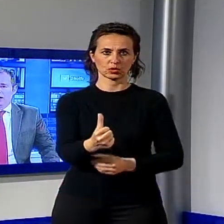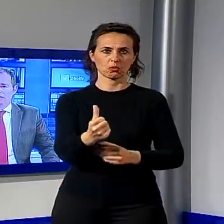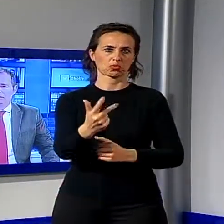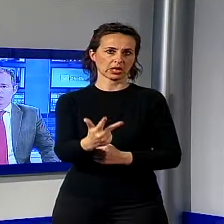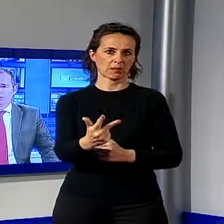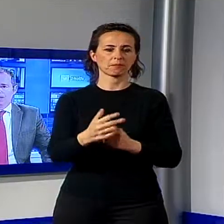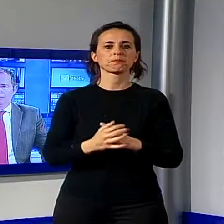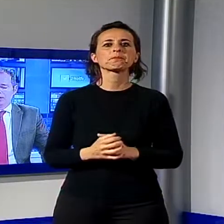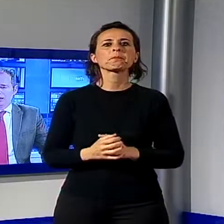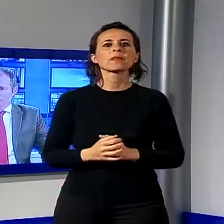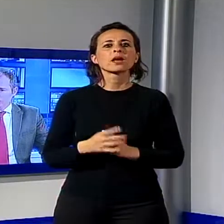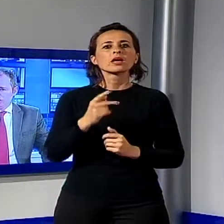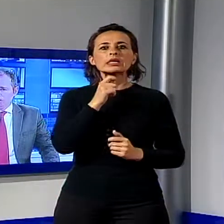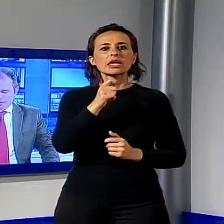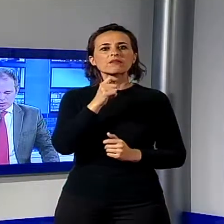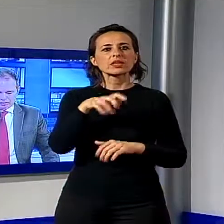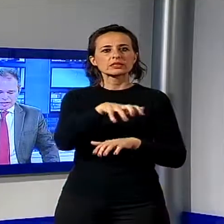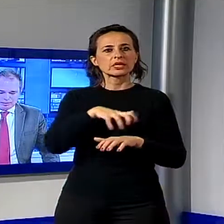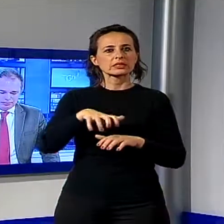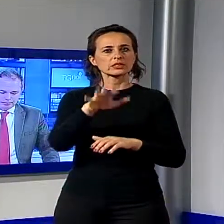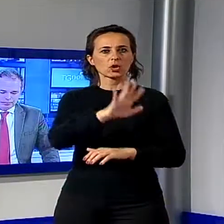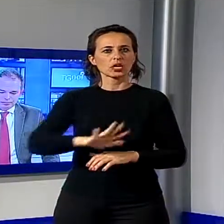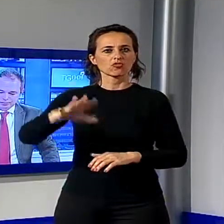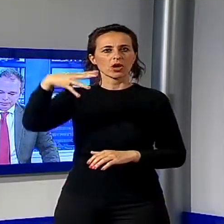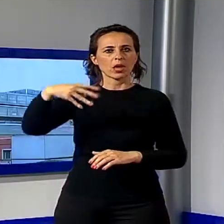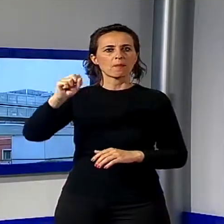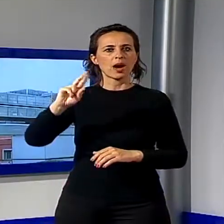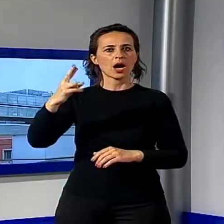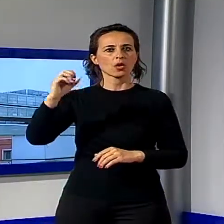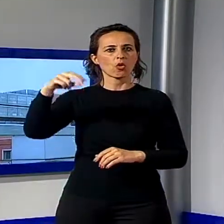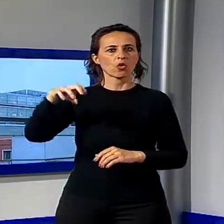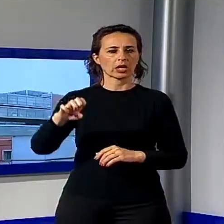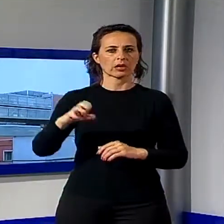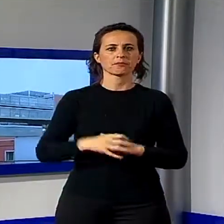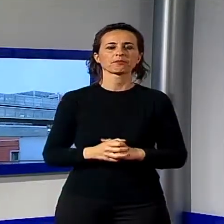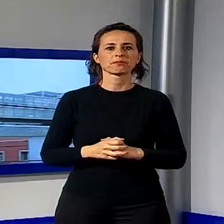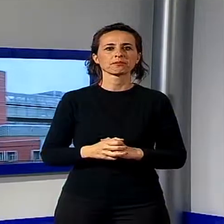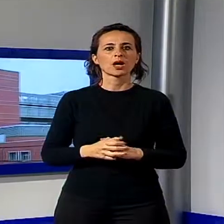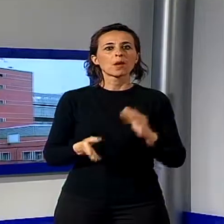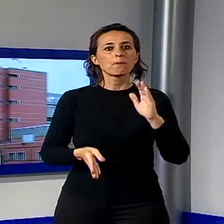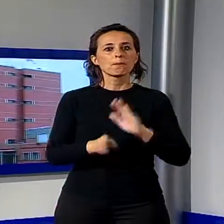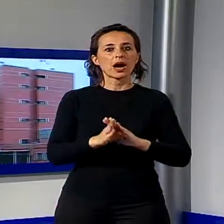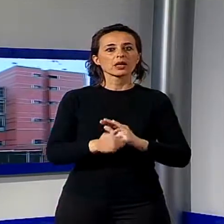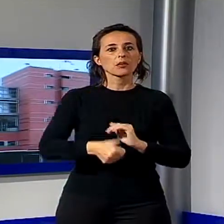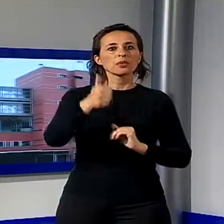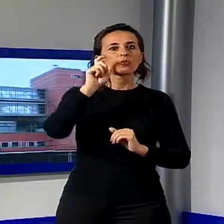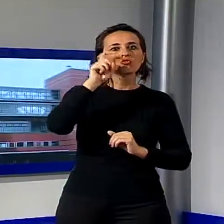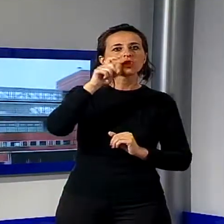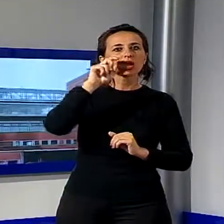salute Luigi Marroni. Vediamo. Dal 1 gennaio 2016 le ASL toscane si